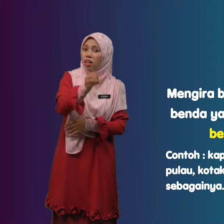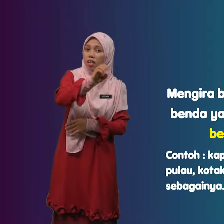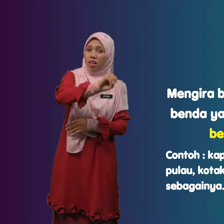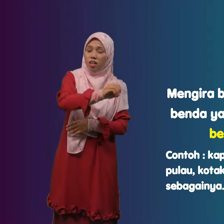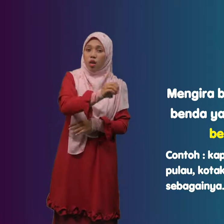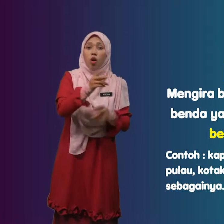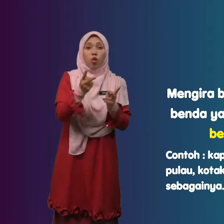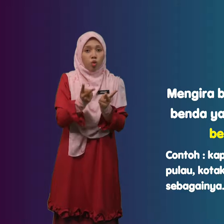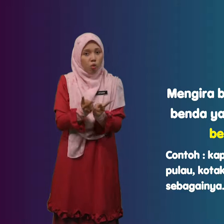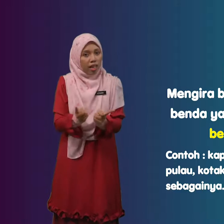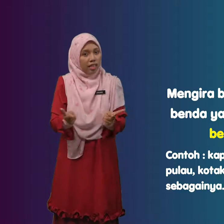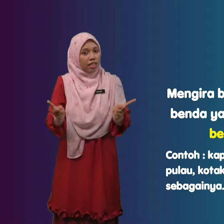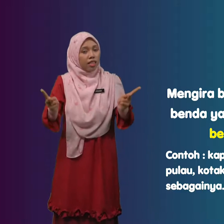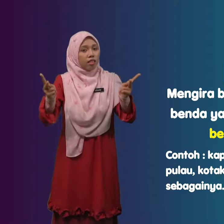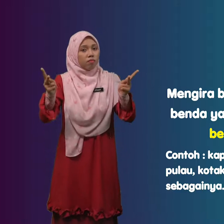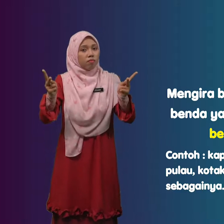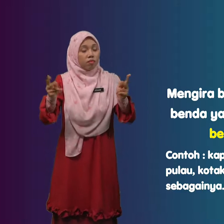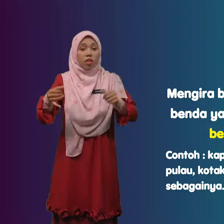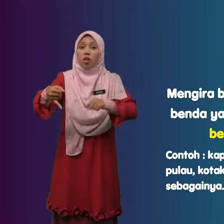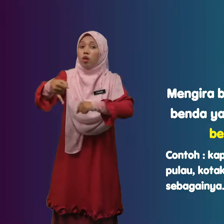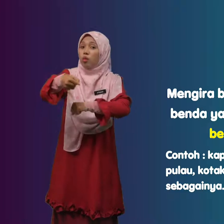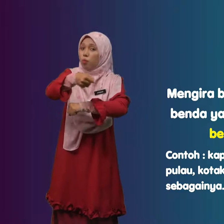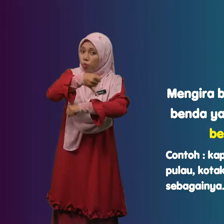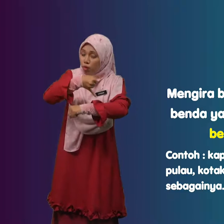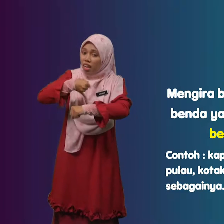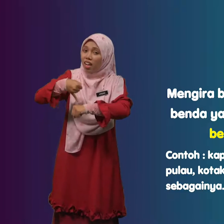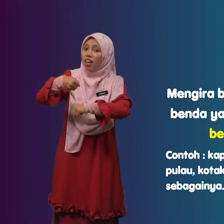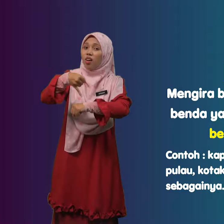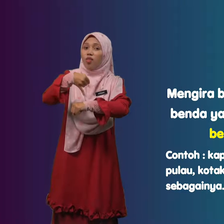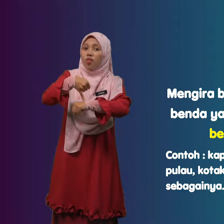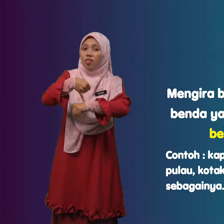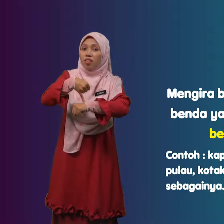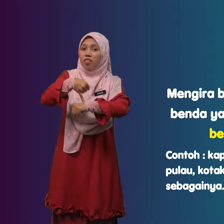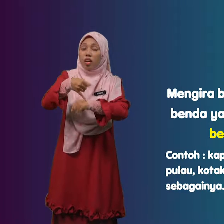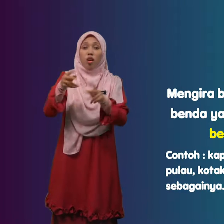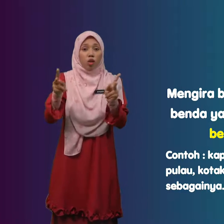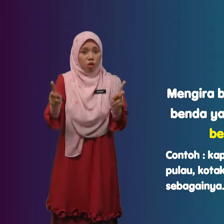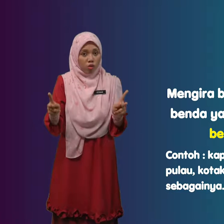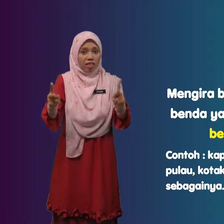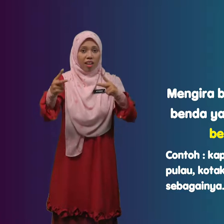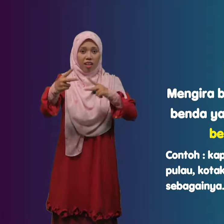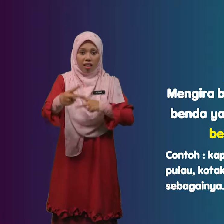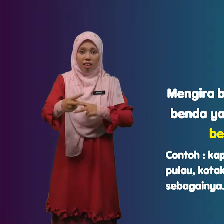Kuali Pulau Kotak